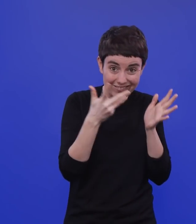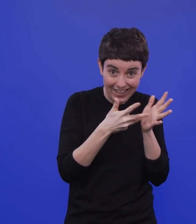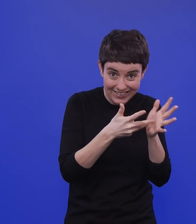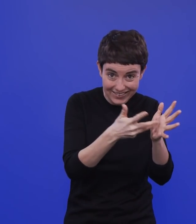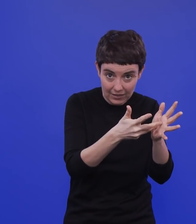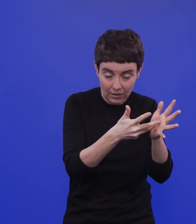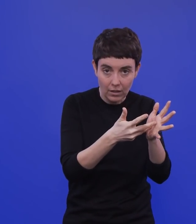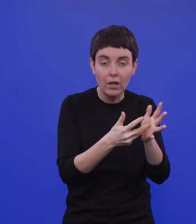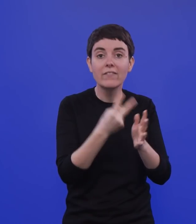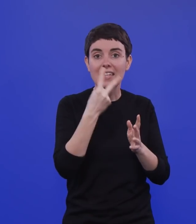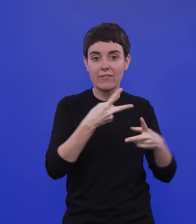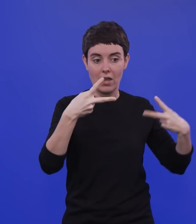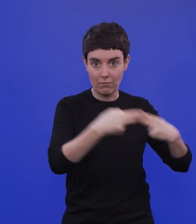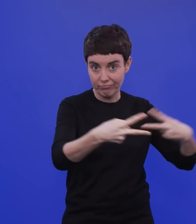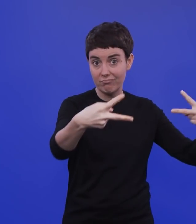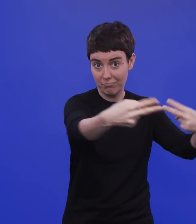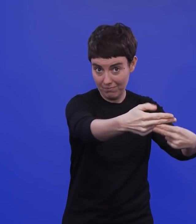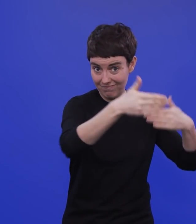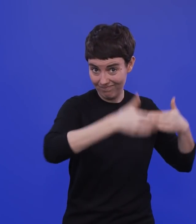dichter dran an der Realität als viele andere Studien?